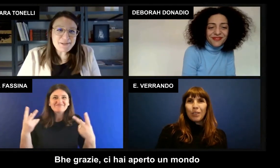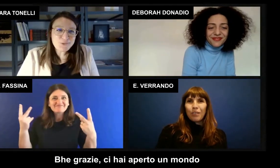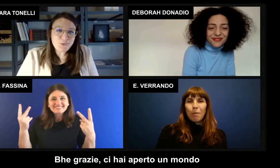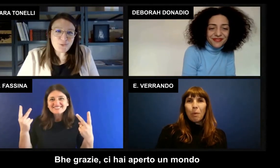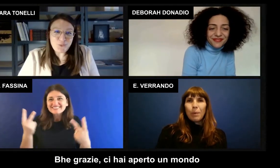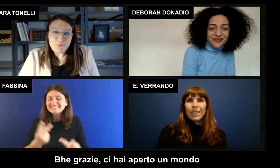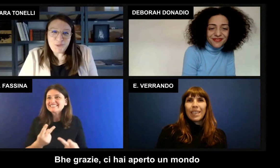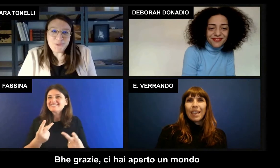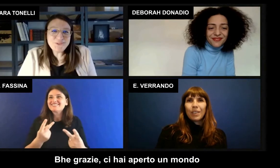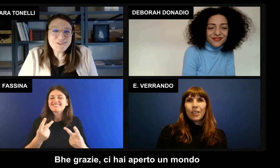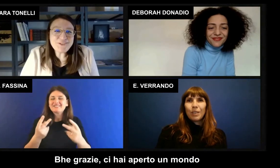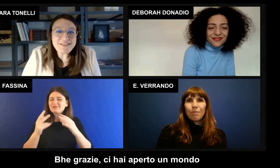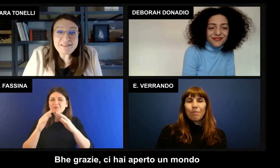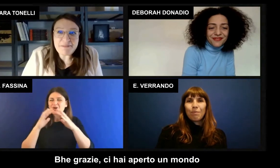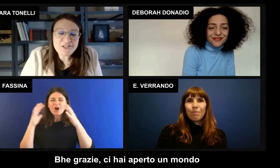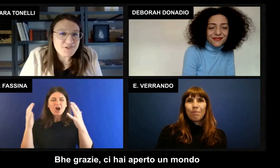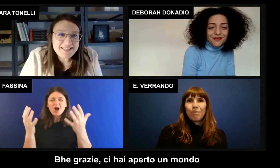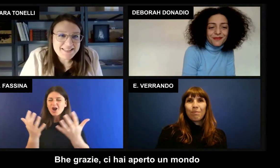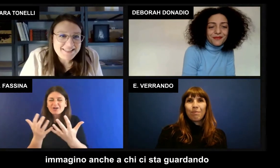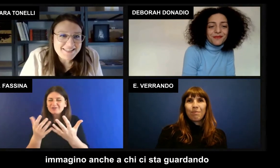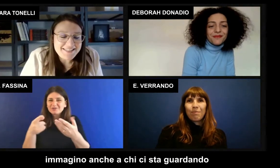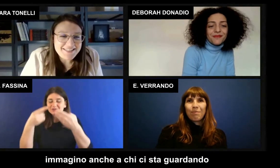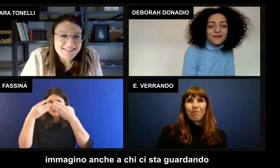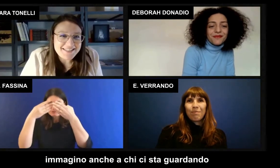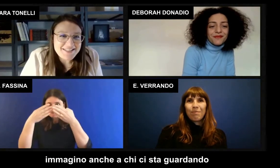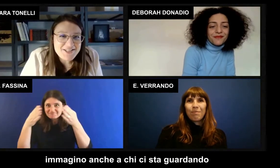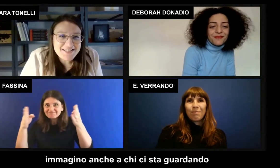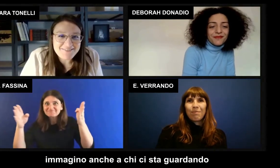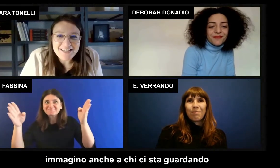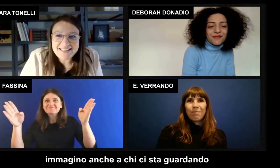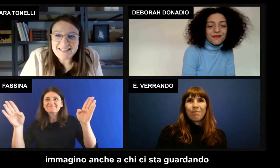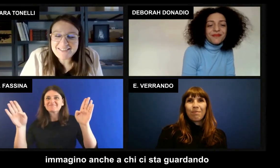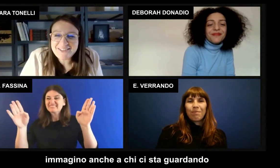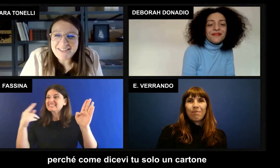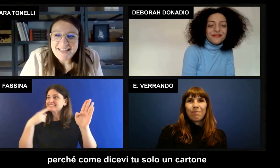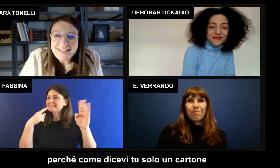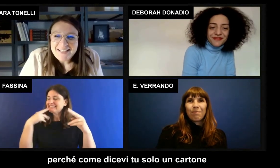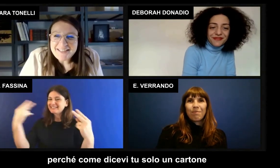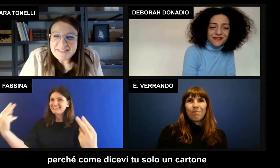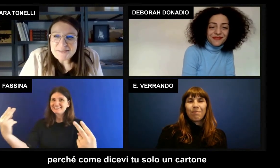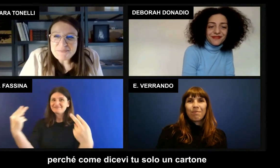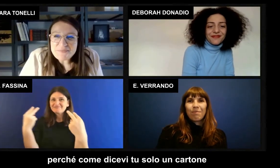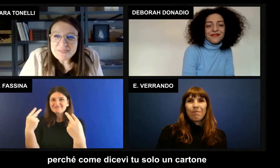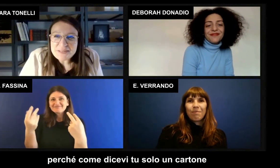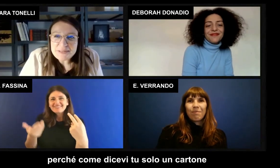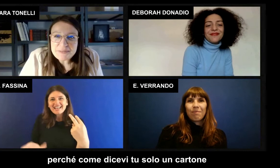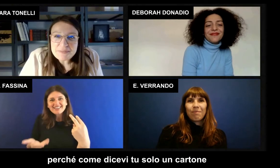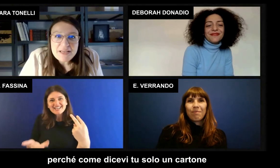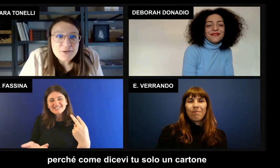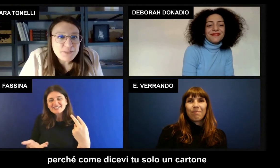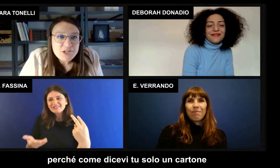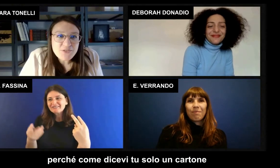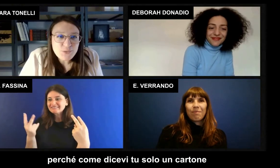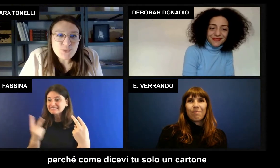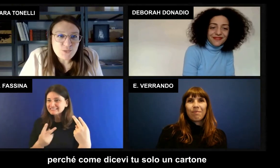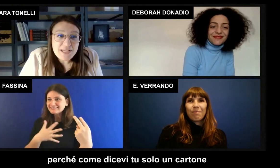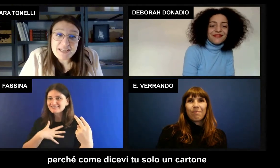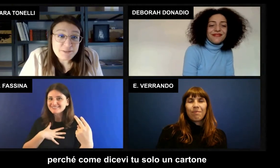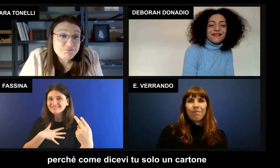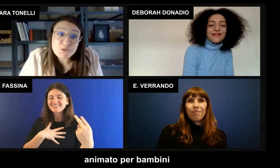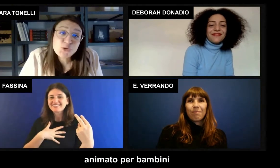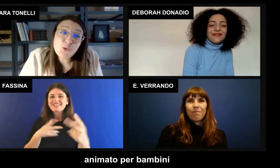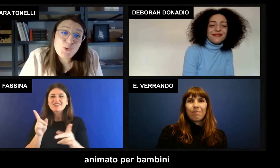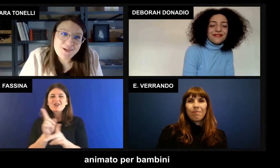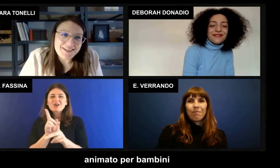spiace dovremmo pensare immagino anche a chi ci sta guardando che come dicevi tu